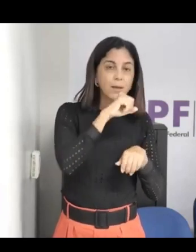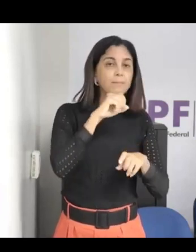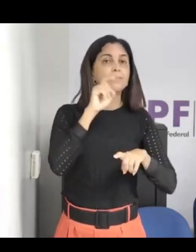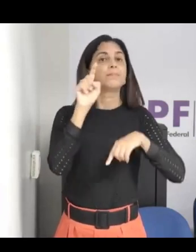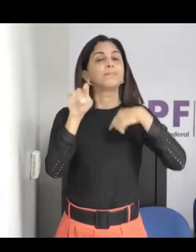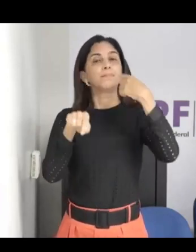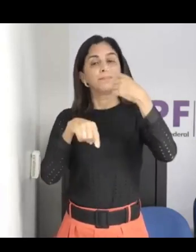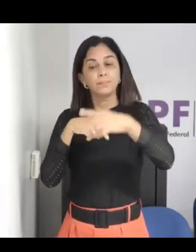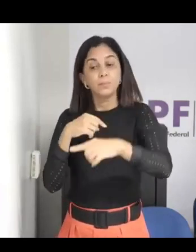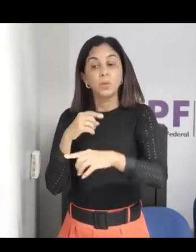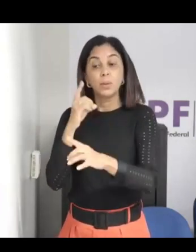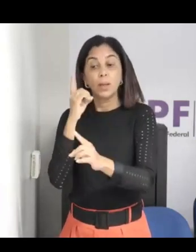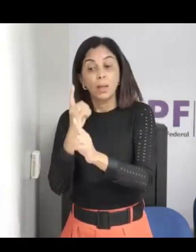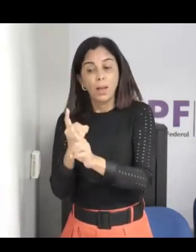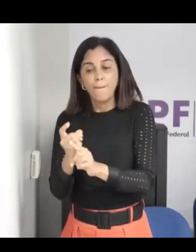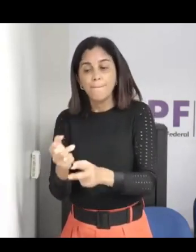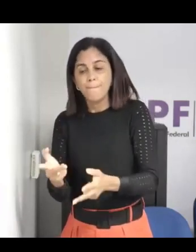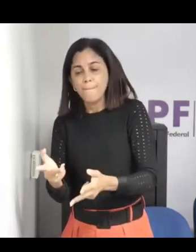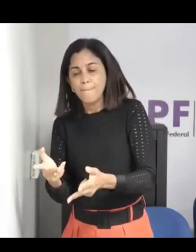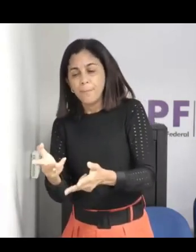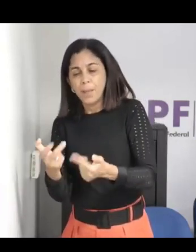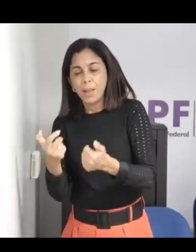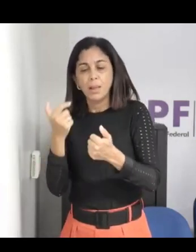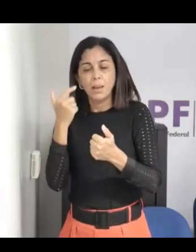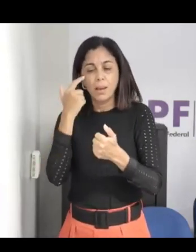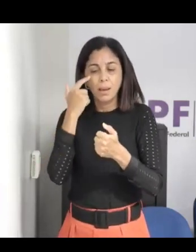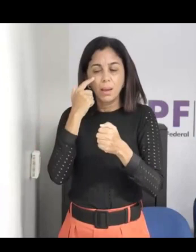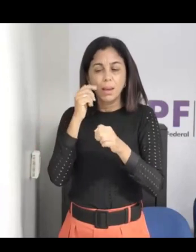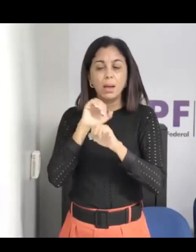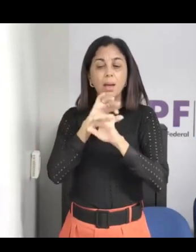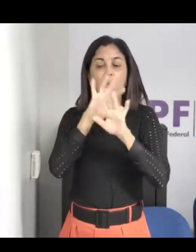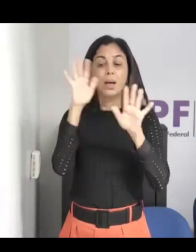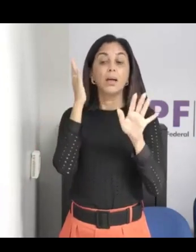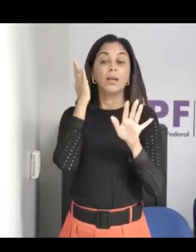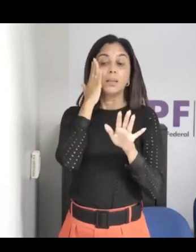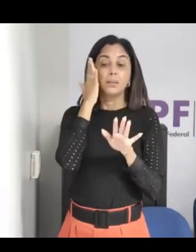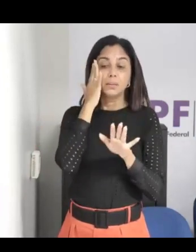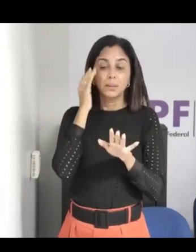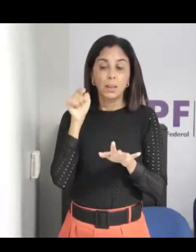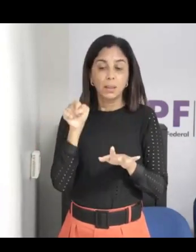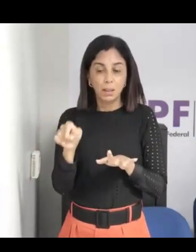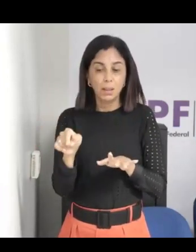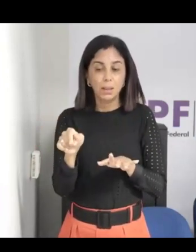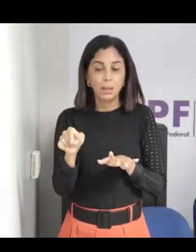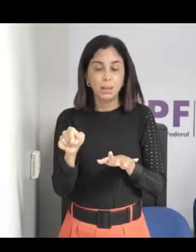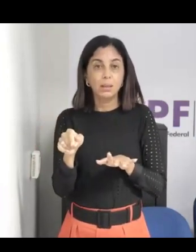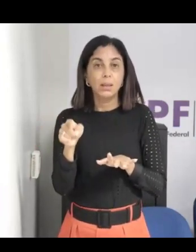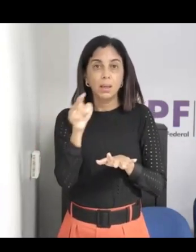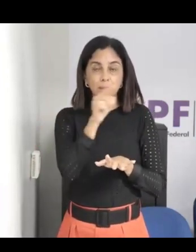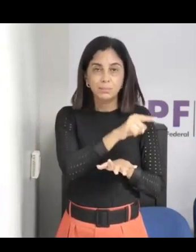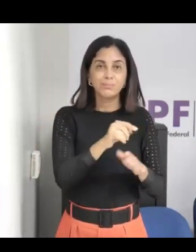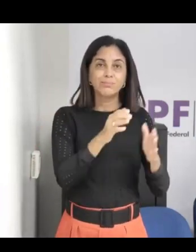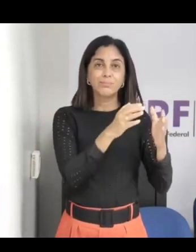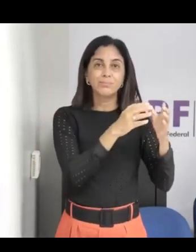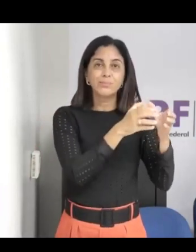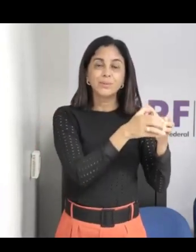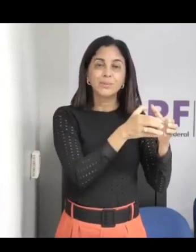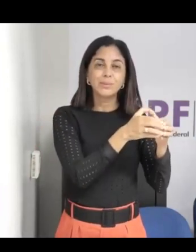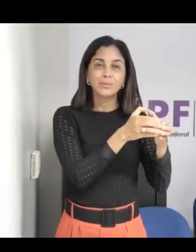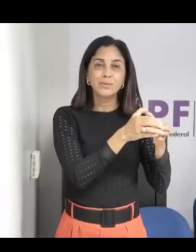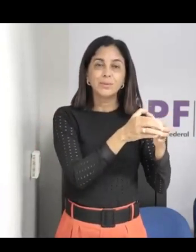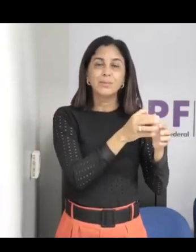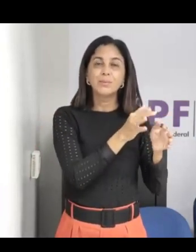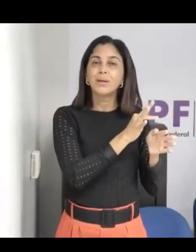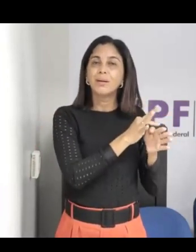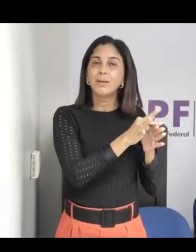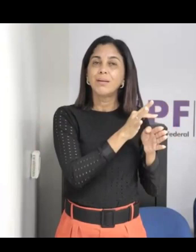para detectar esses casos e encaminhar, encaminha para o conselho tutelar, encaminha para vários órgãos públicos, para